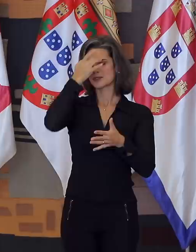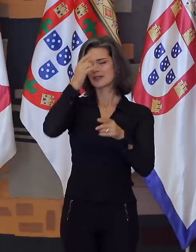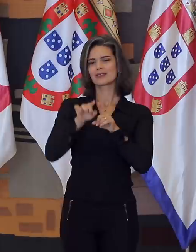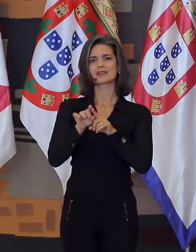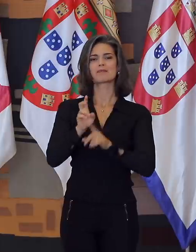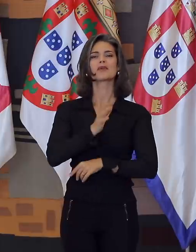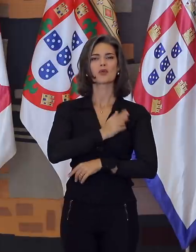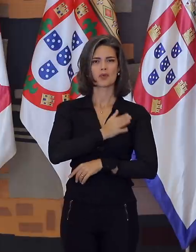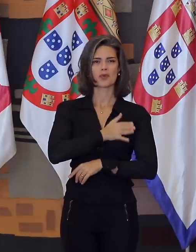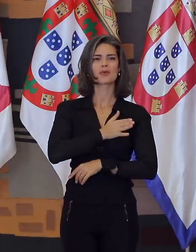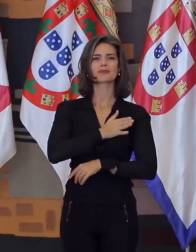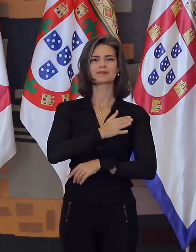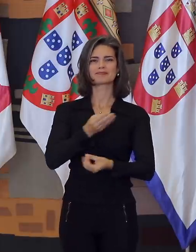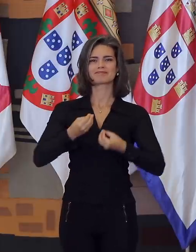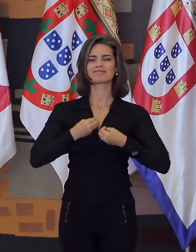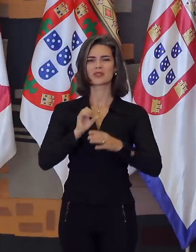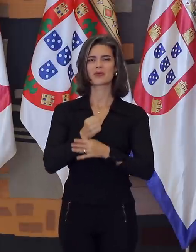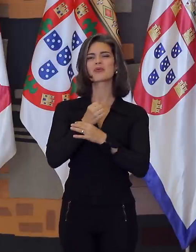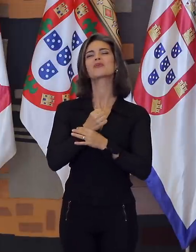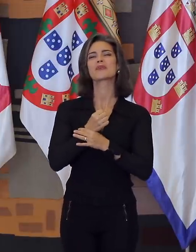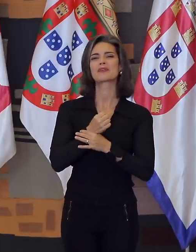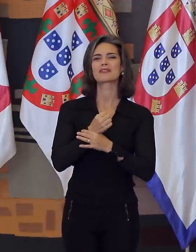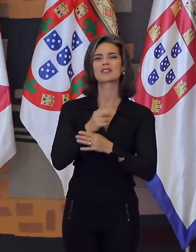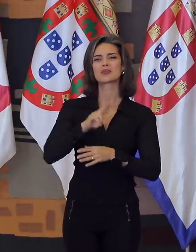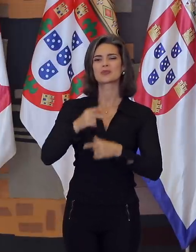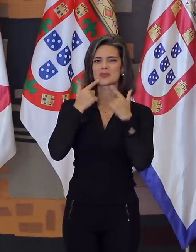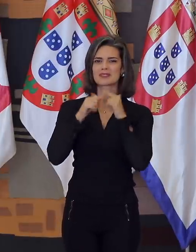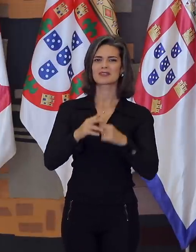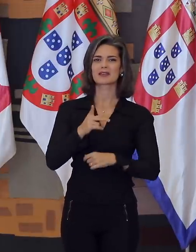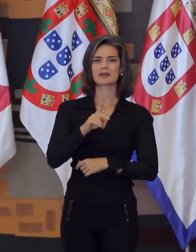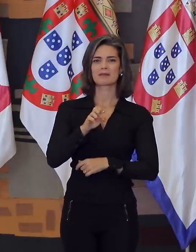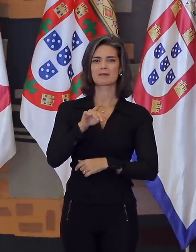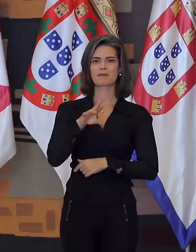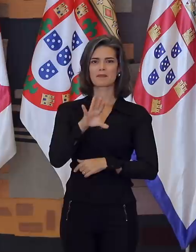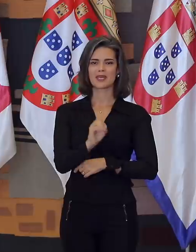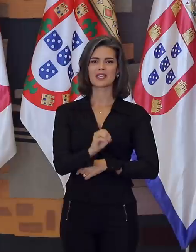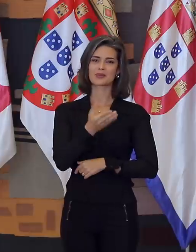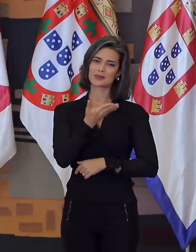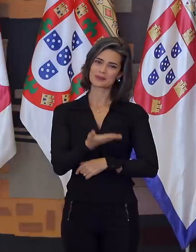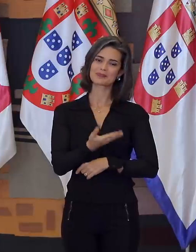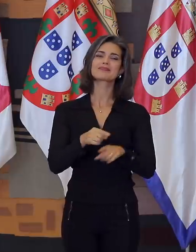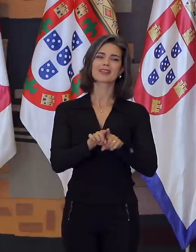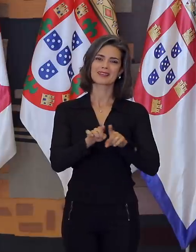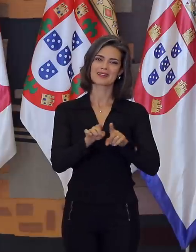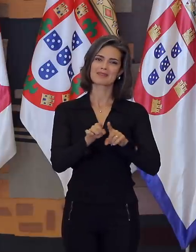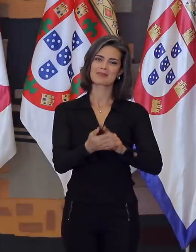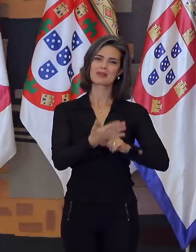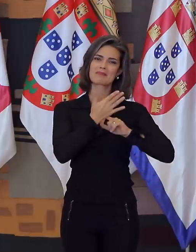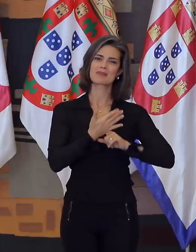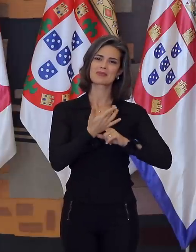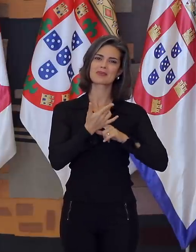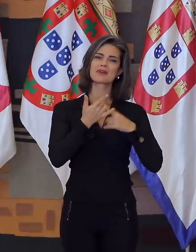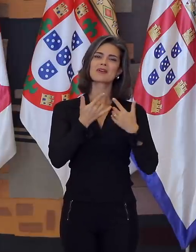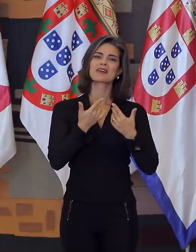de seus alunos, trazendo-nos confiança no uso da língua. Pedro Delgado, ou Dom Pedro, que tanto nos mostrou sobre o